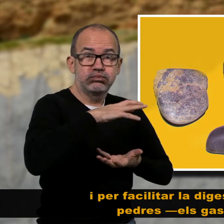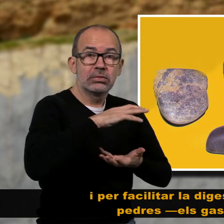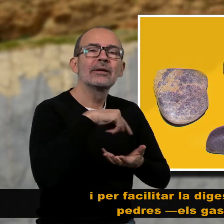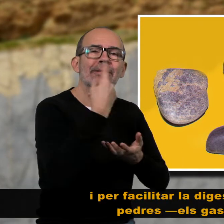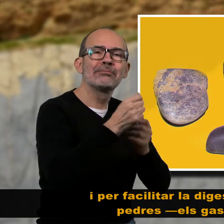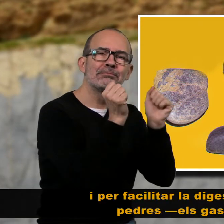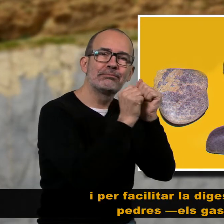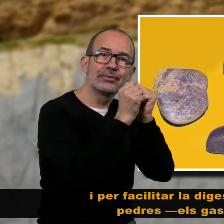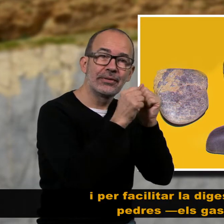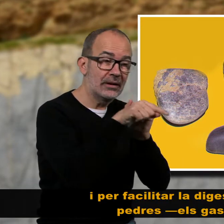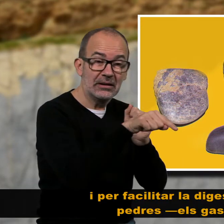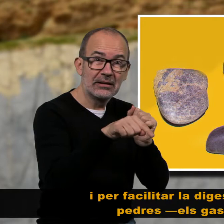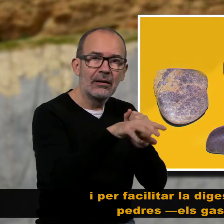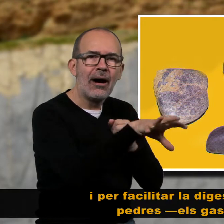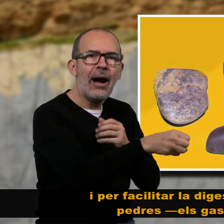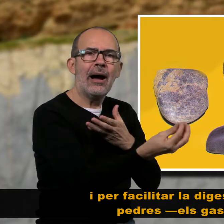ocells i els cocodrils, que tenen el pedrer.